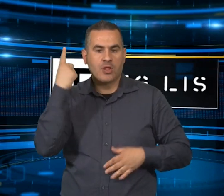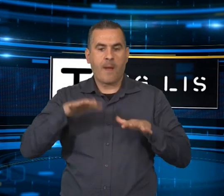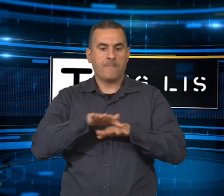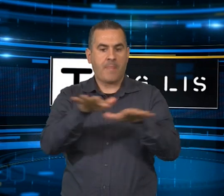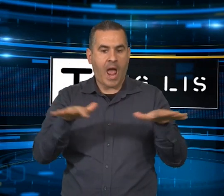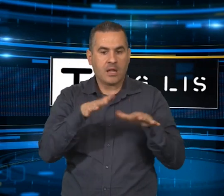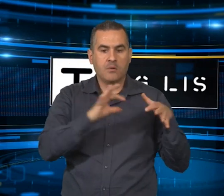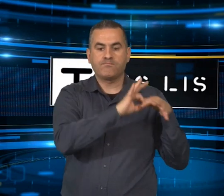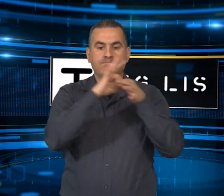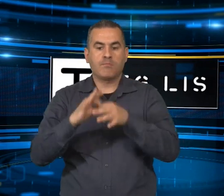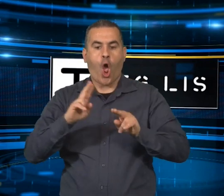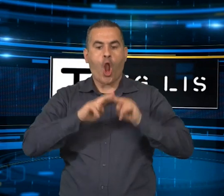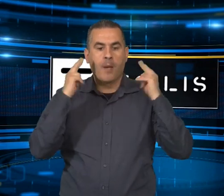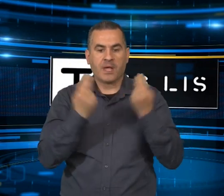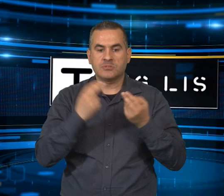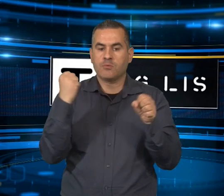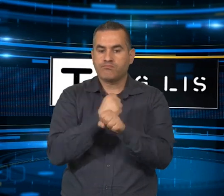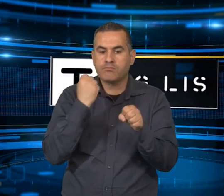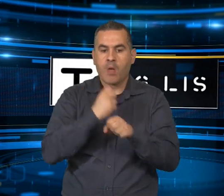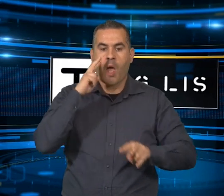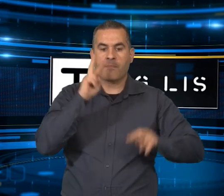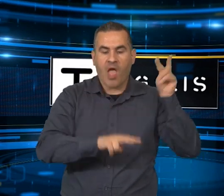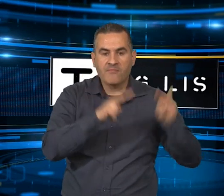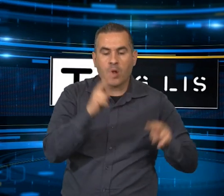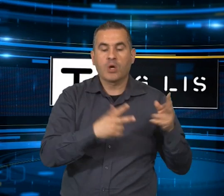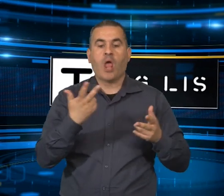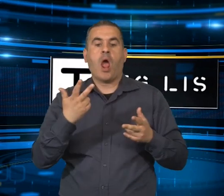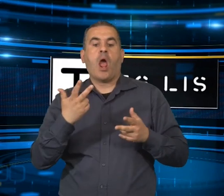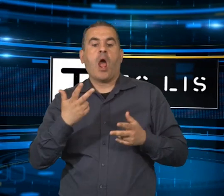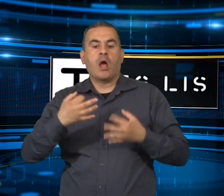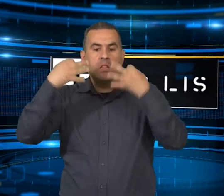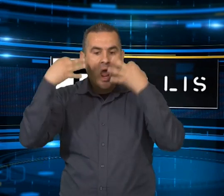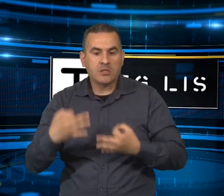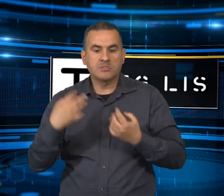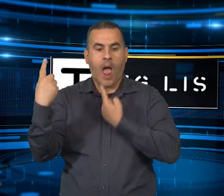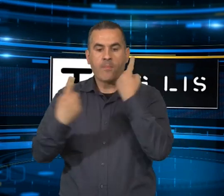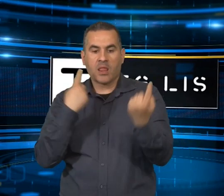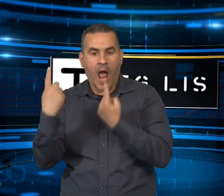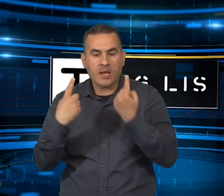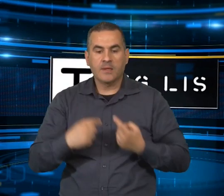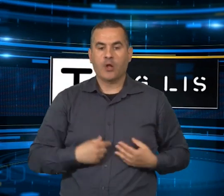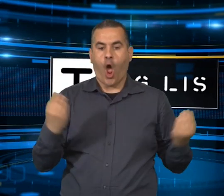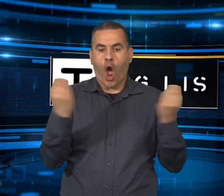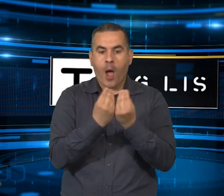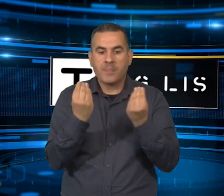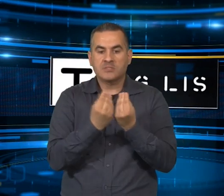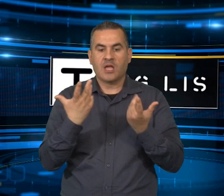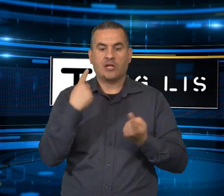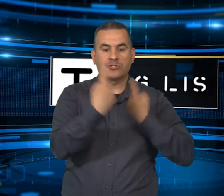comunicazione e il finanziamento di un'opera, le relative autorizzazioni abbiano richiesto tempistiche mediamente di 3-4 anni. In quanto sottolinea l'assessore